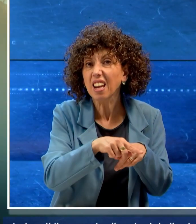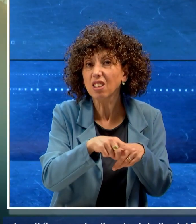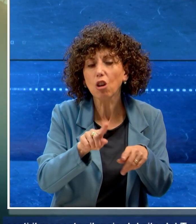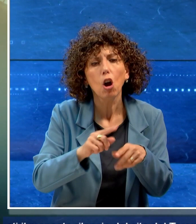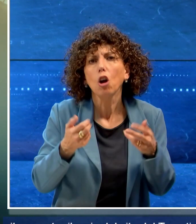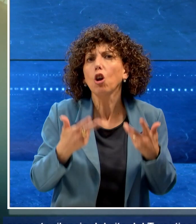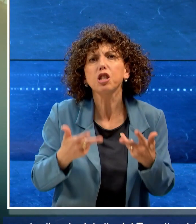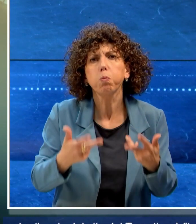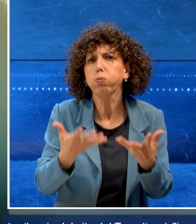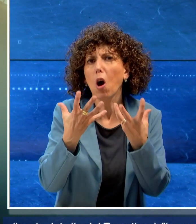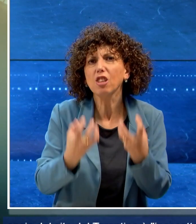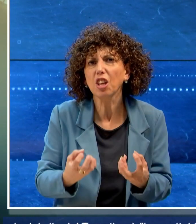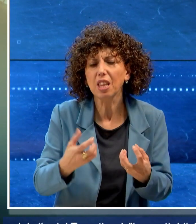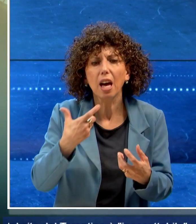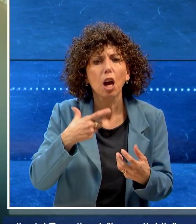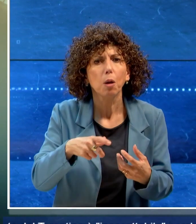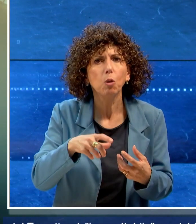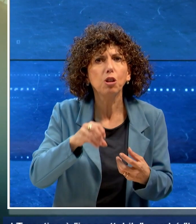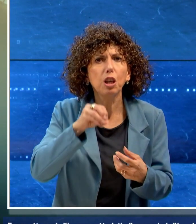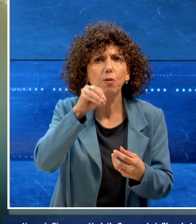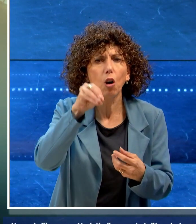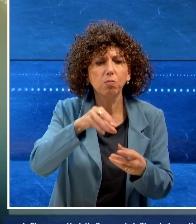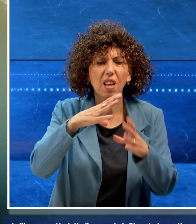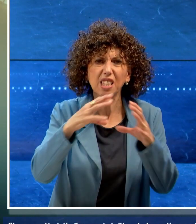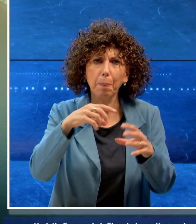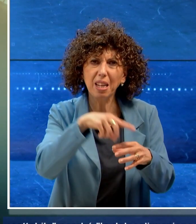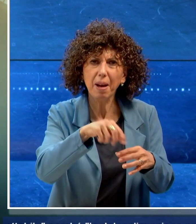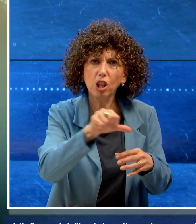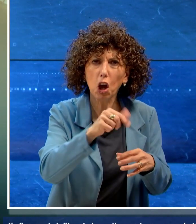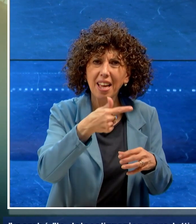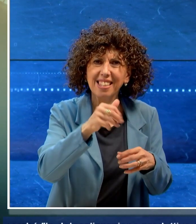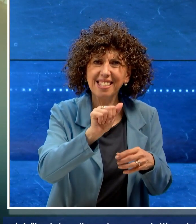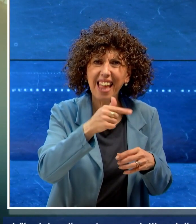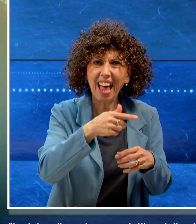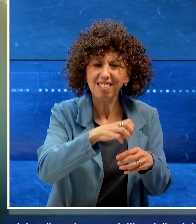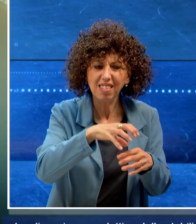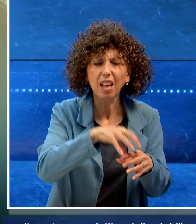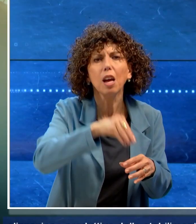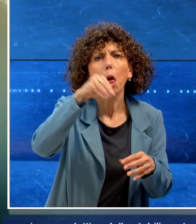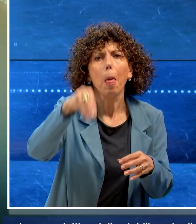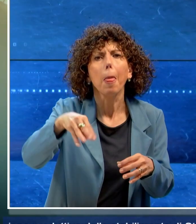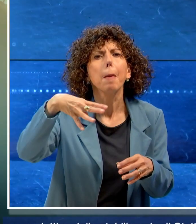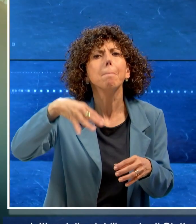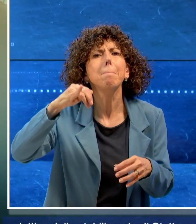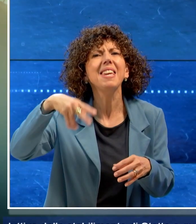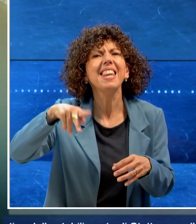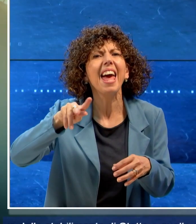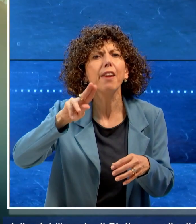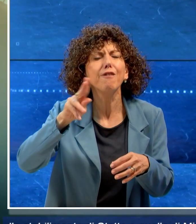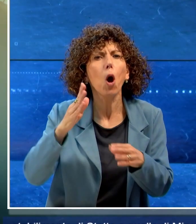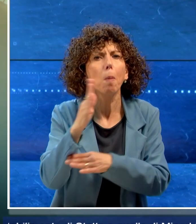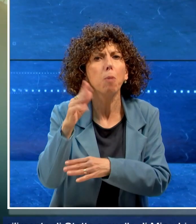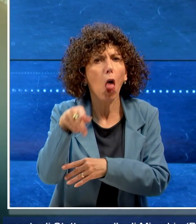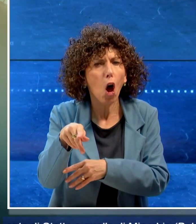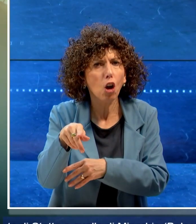perché la delocalizzazione produttiva dallo stabilimento di Statte a quello di Minervio in provincia di Bologna,